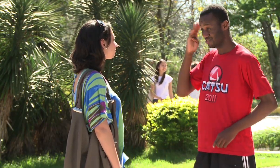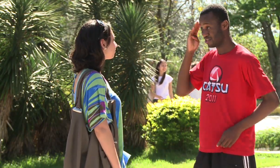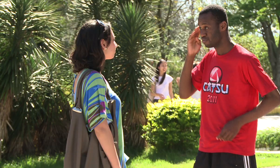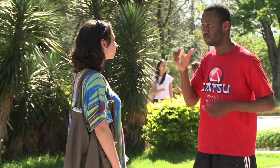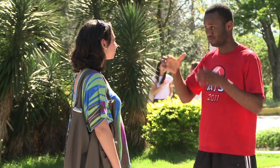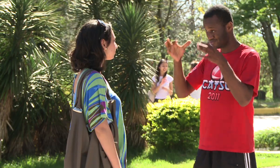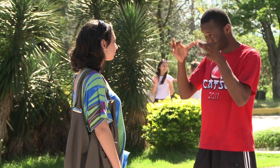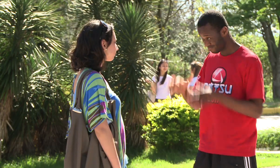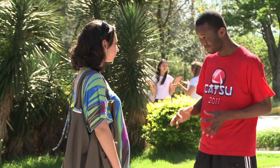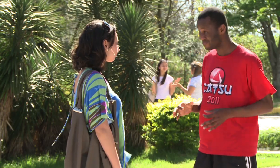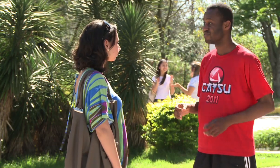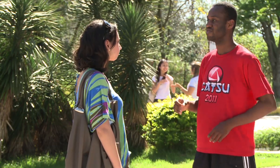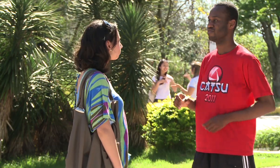Você sabe onde fica a biblioteca?